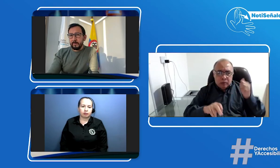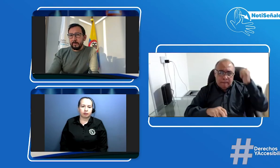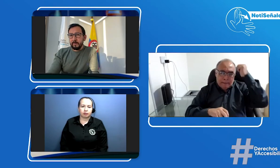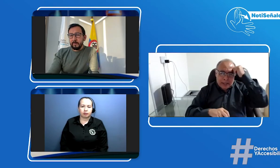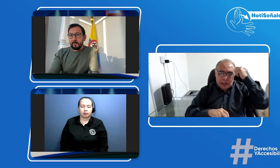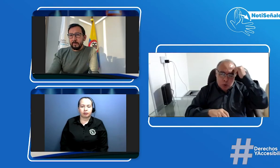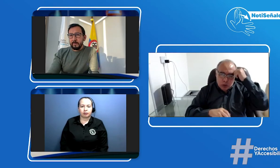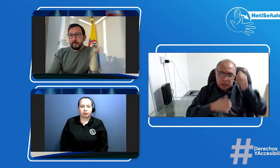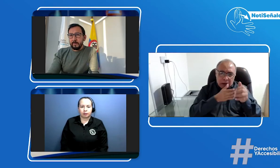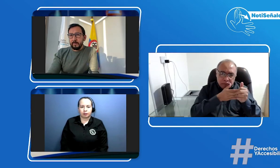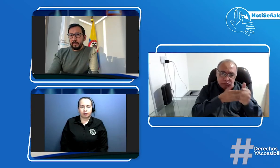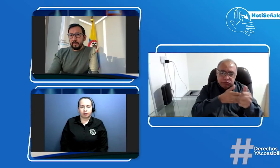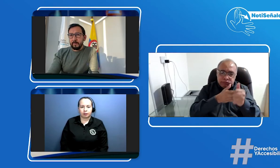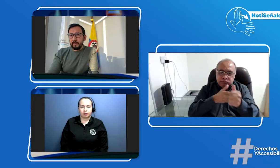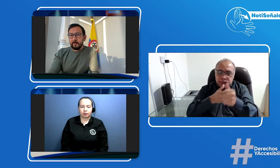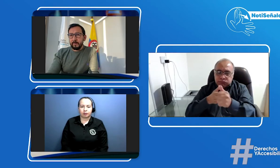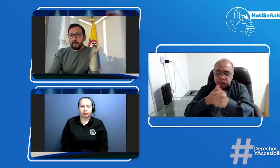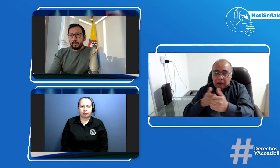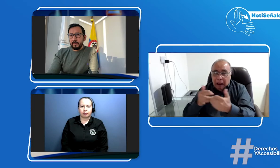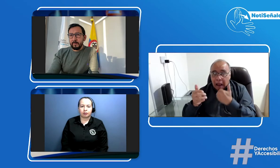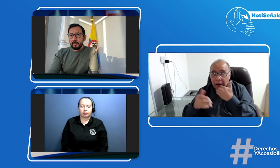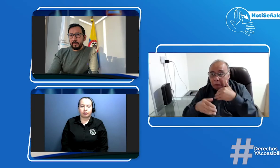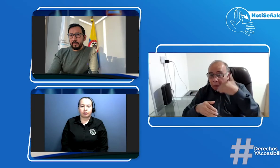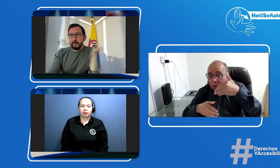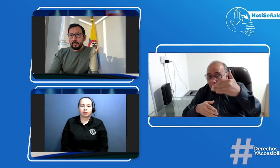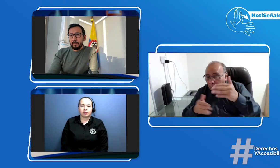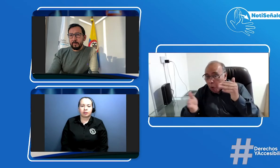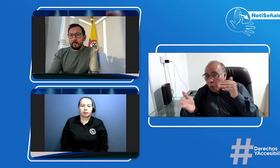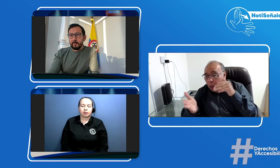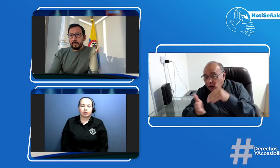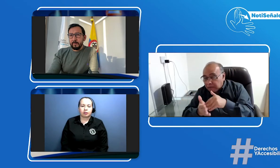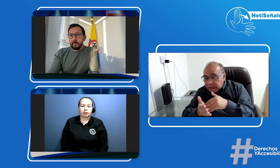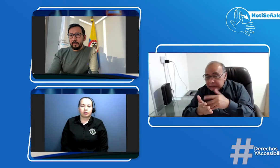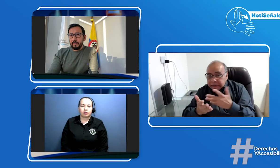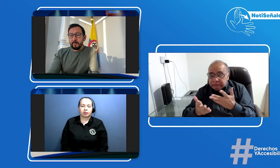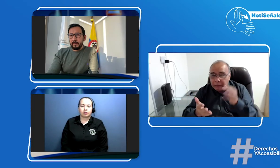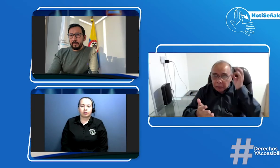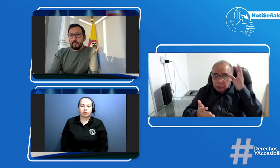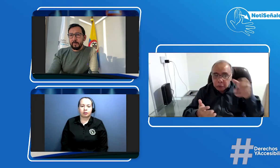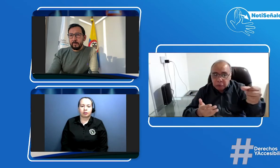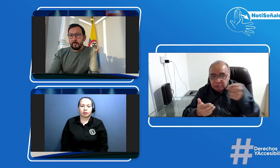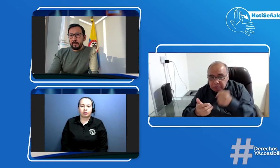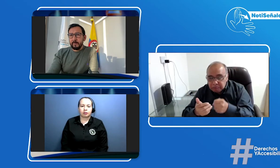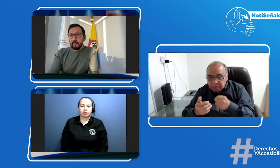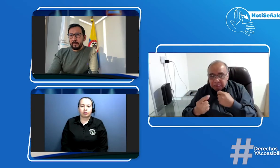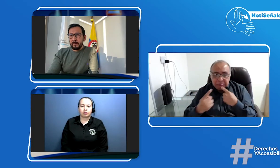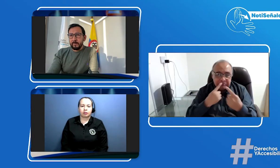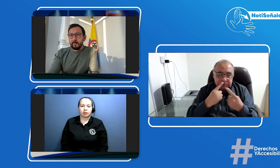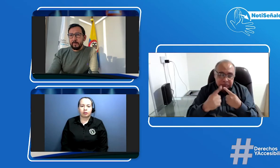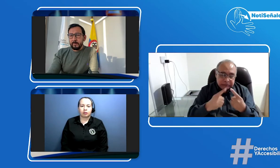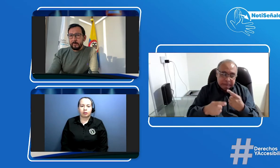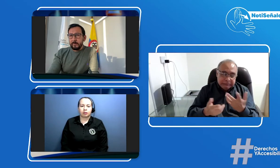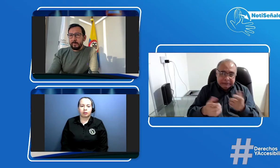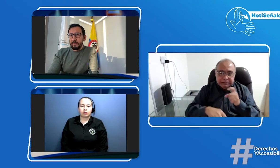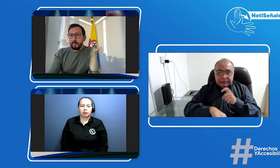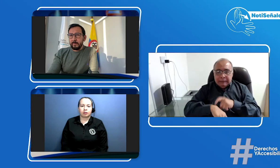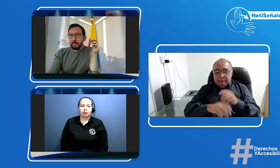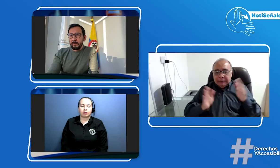emisión la comunidad sorda también tiene muchas preguntas vamos a hacer este proceso pedagógico con la comunidad y pues